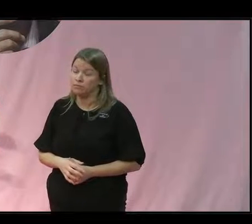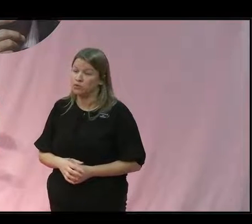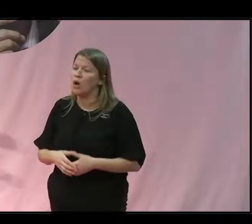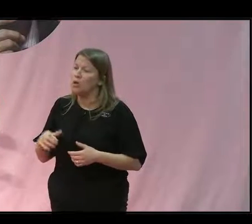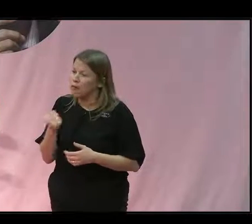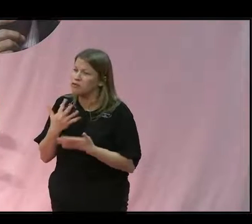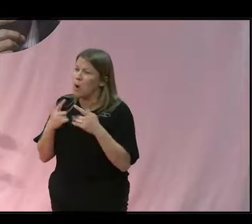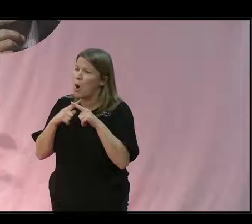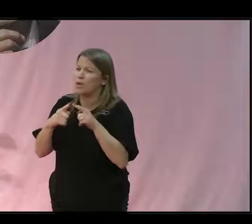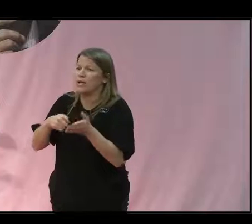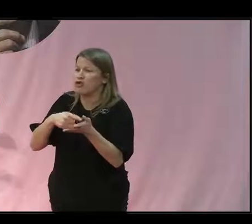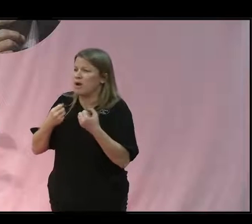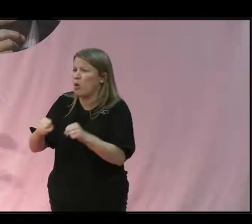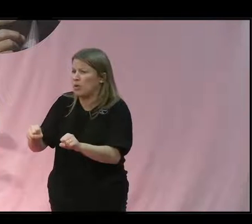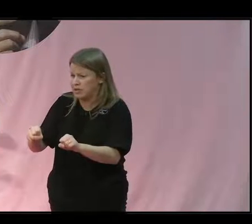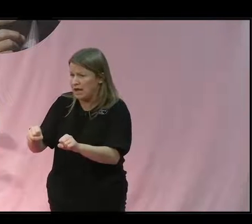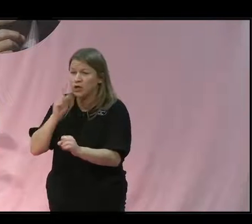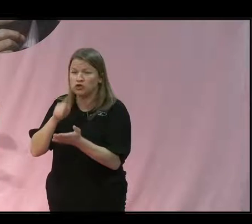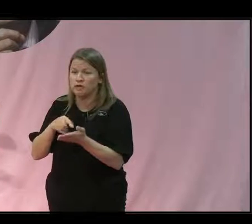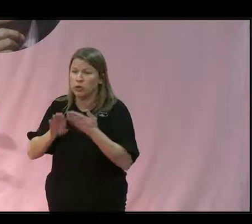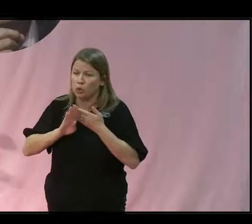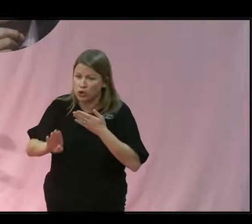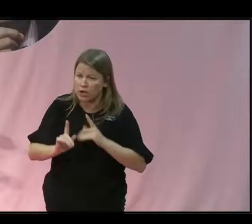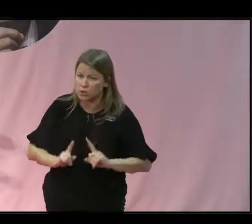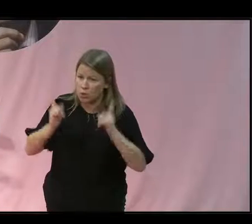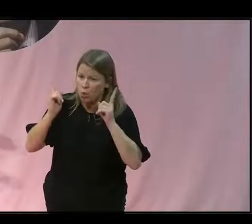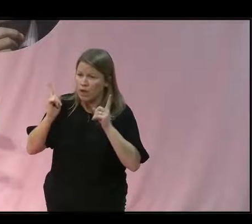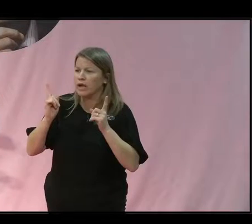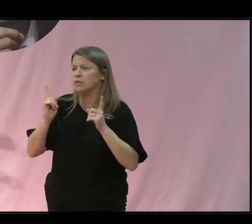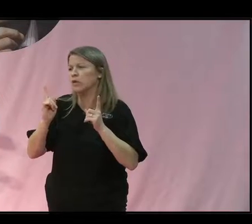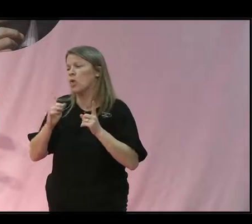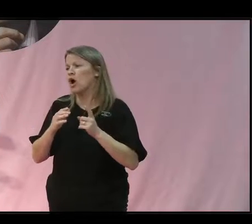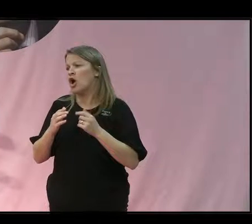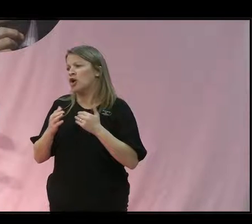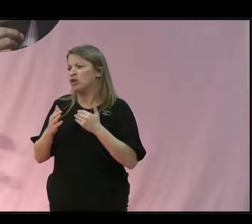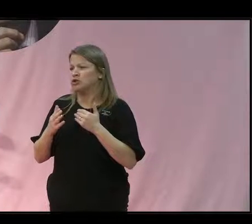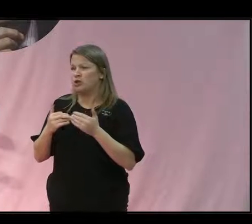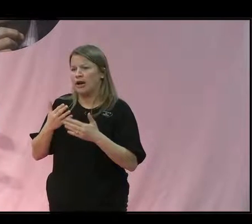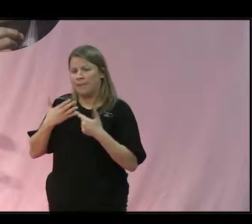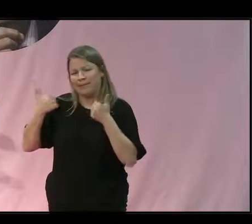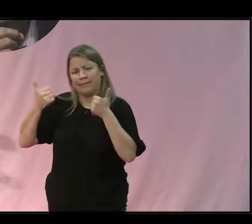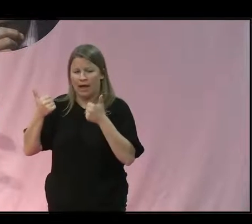av åtgärder som både ser till att skydda skogen men också gör det mindre lönsamt och hugger ner skogen.